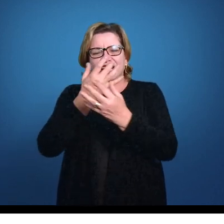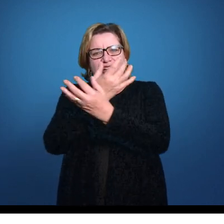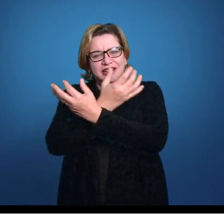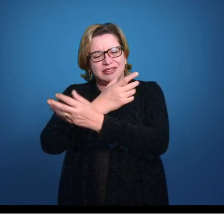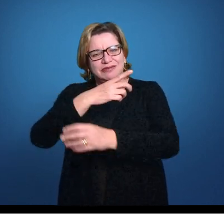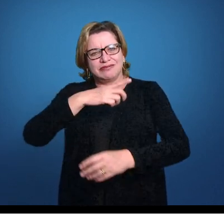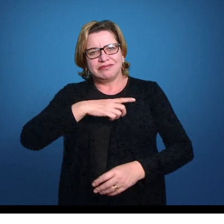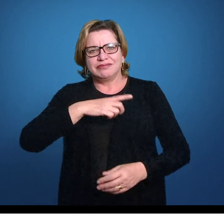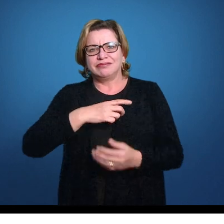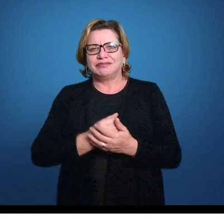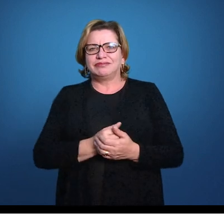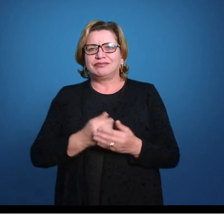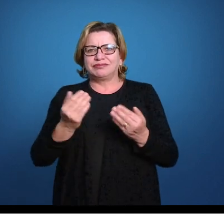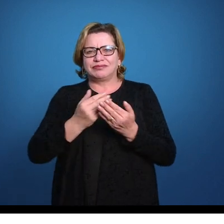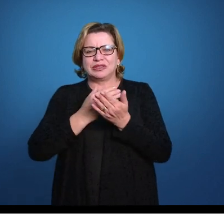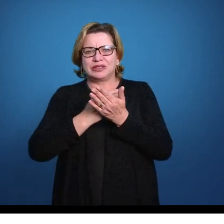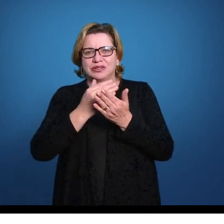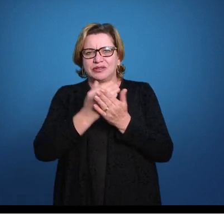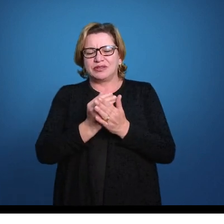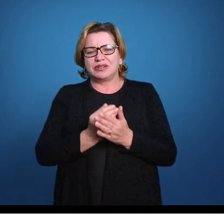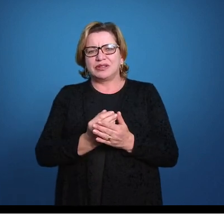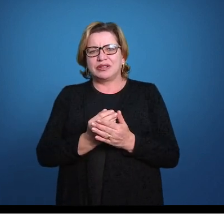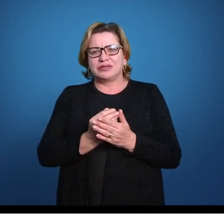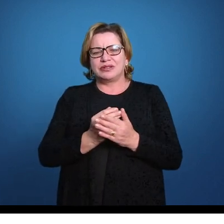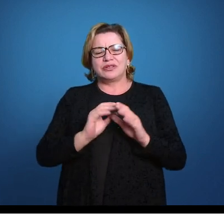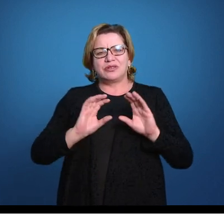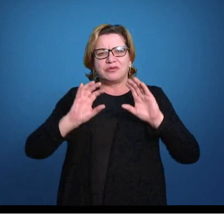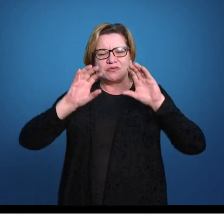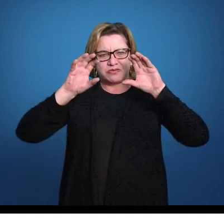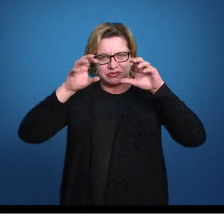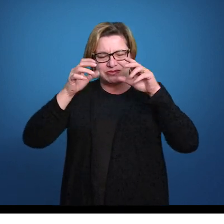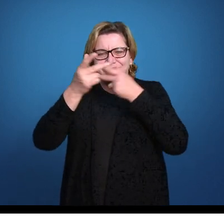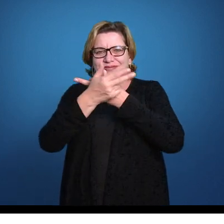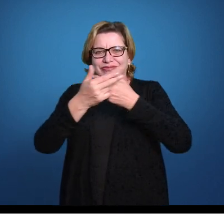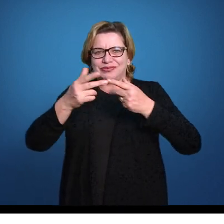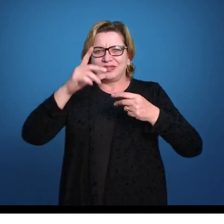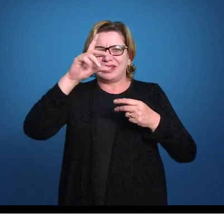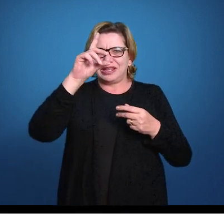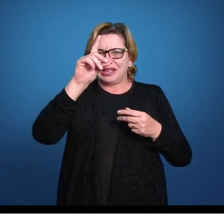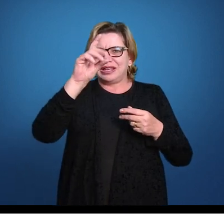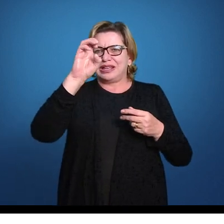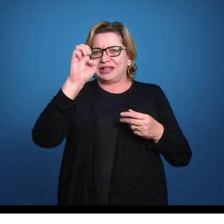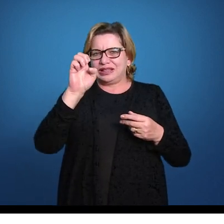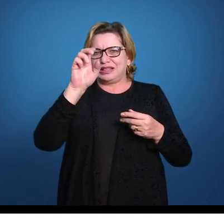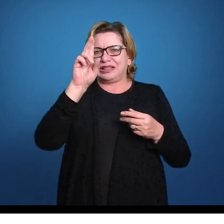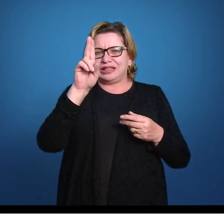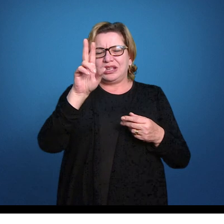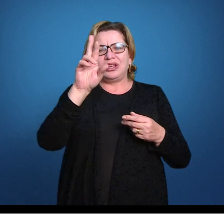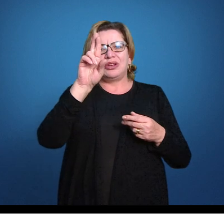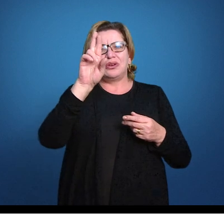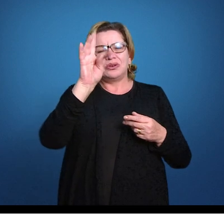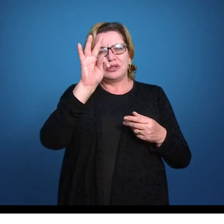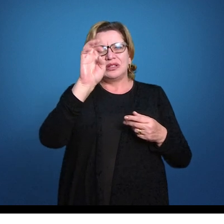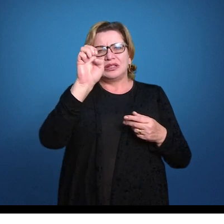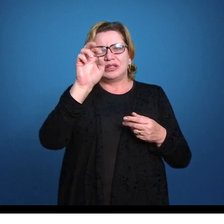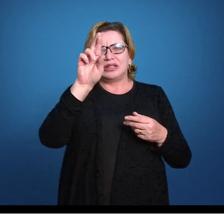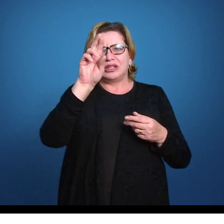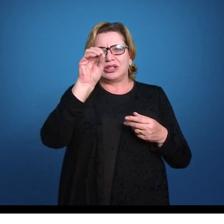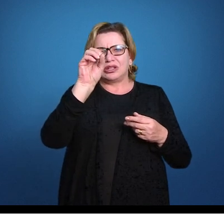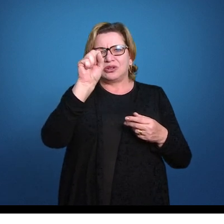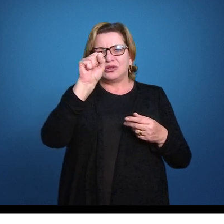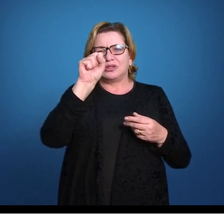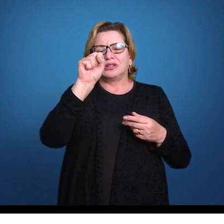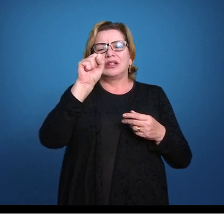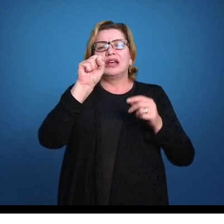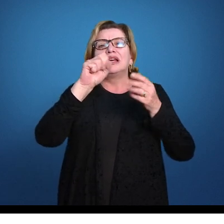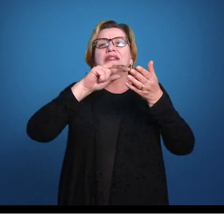nisso, então os animais deuterostômios, primeiro a gente precisa entender o que significa esse nome, deuteros